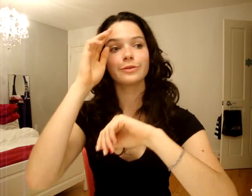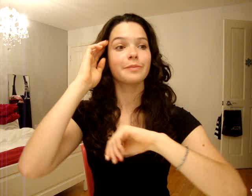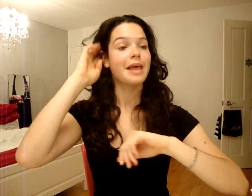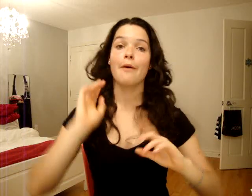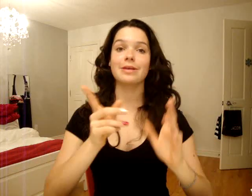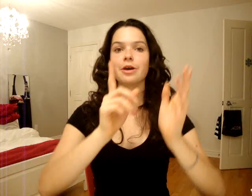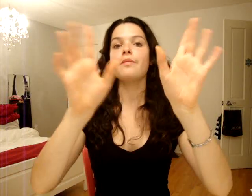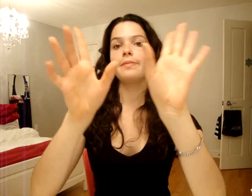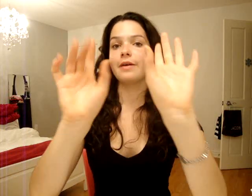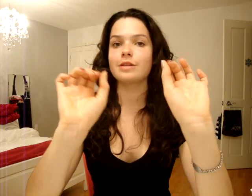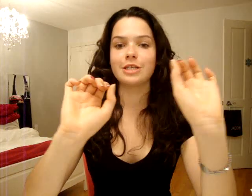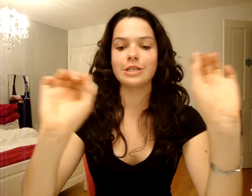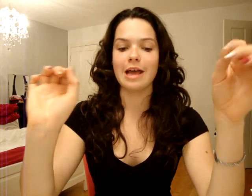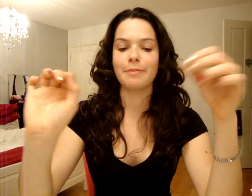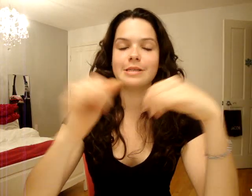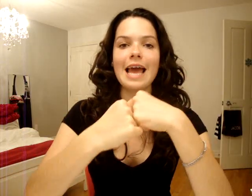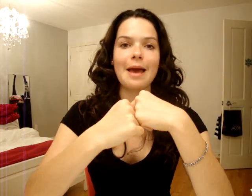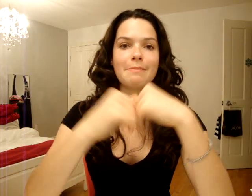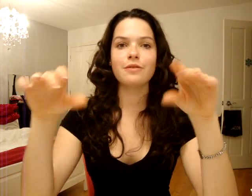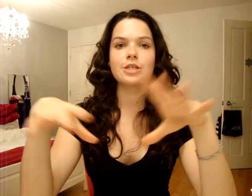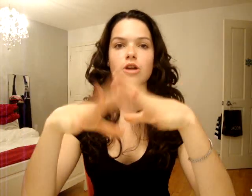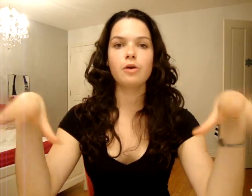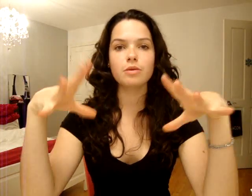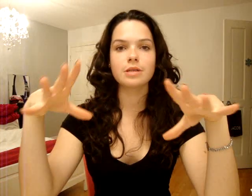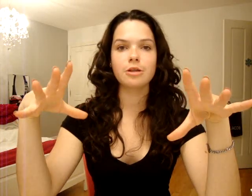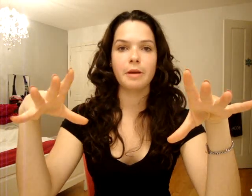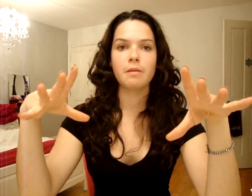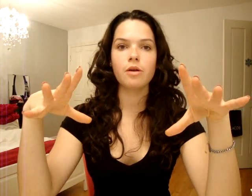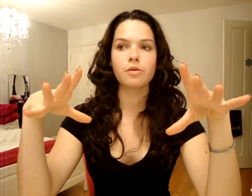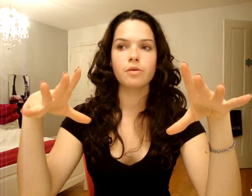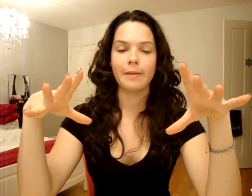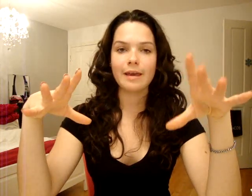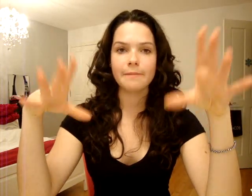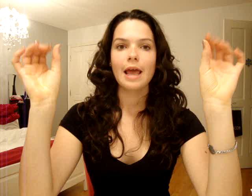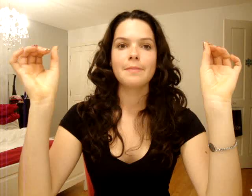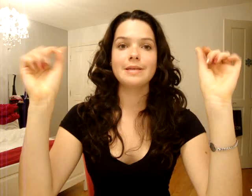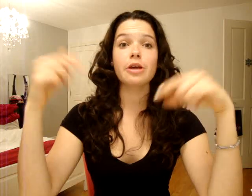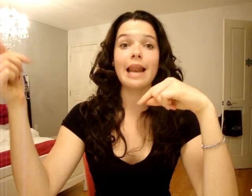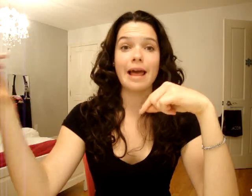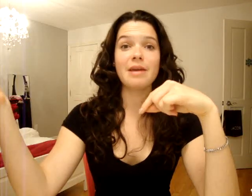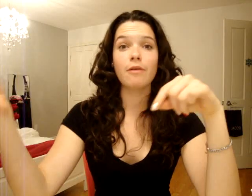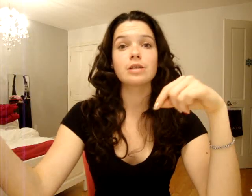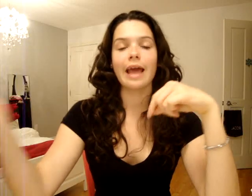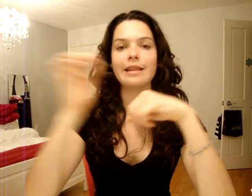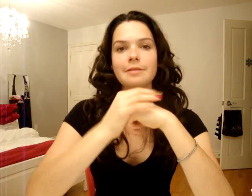non, non. Parce que, ah, Bigfoot, je l'avais pas dit. Bigfoot, c'est genre le plus gros centre de paintball au Québec. Puis, c'est là qu'à l'armée, vont s'entraîner.